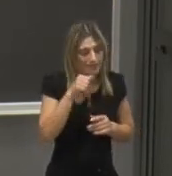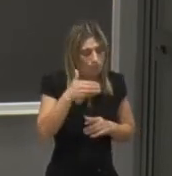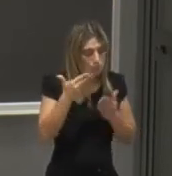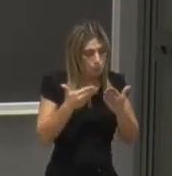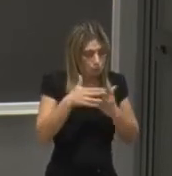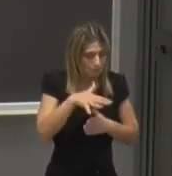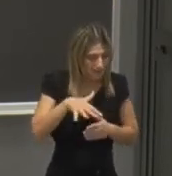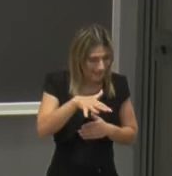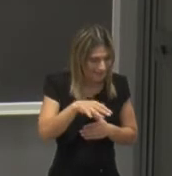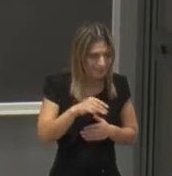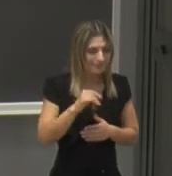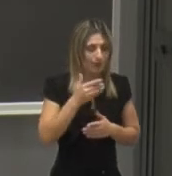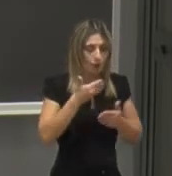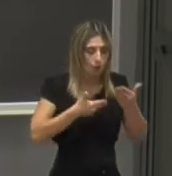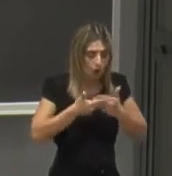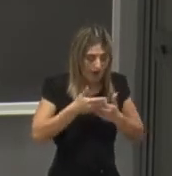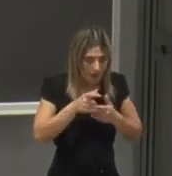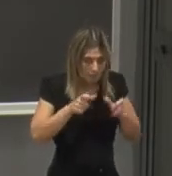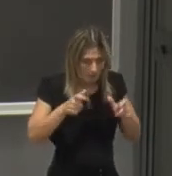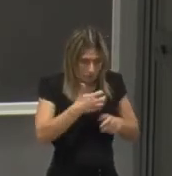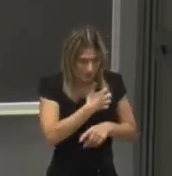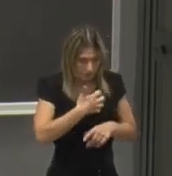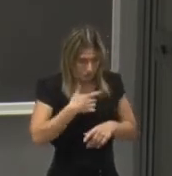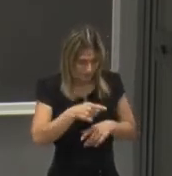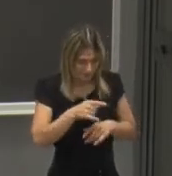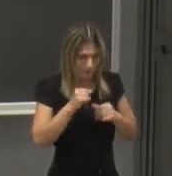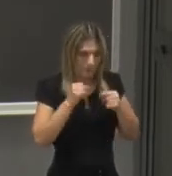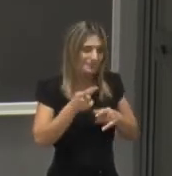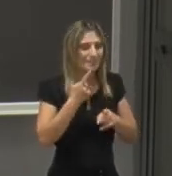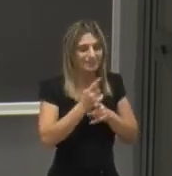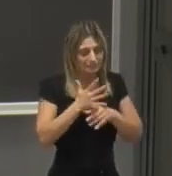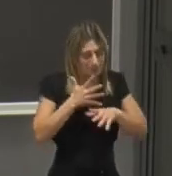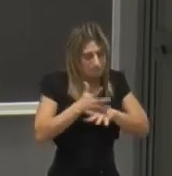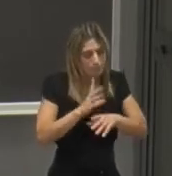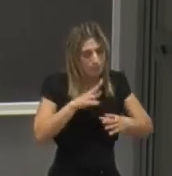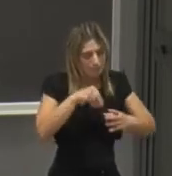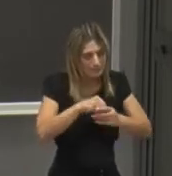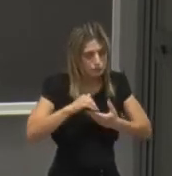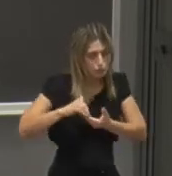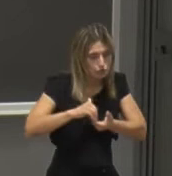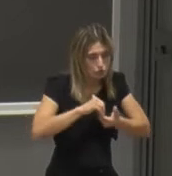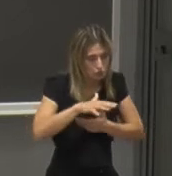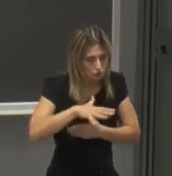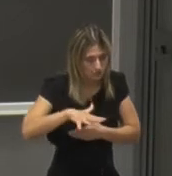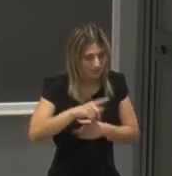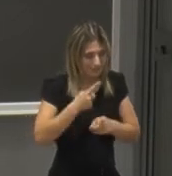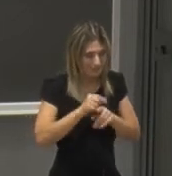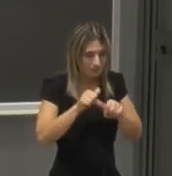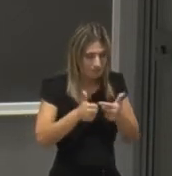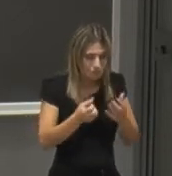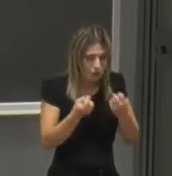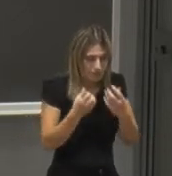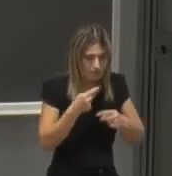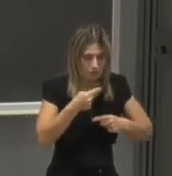studenti o alle proprie collaborazioni scientifiche deve anche entrare prepotentemente nella società quindi fare formazione